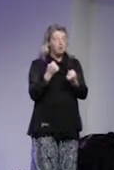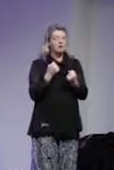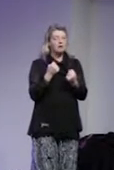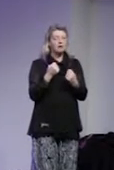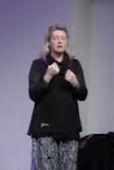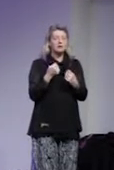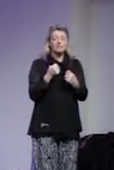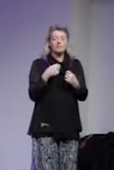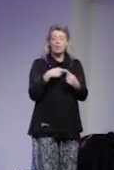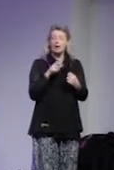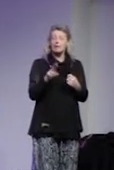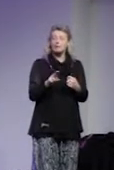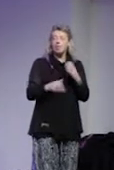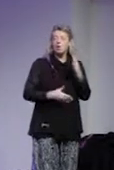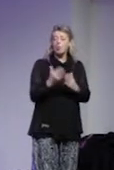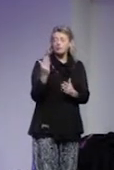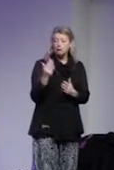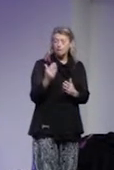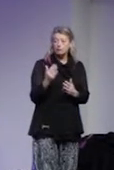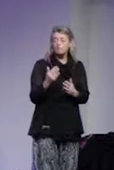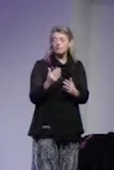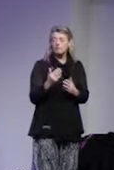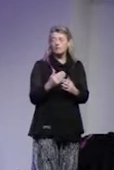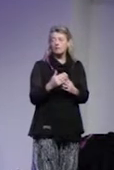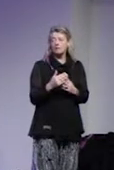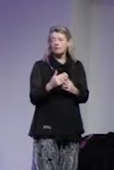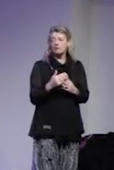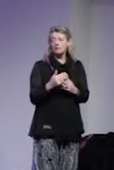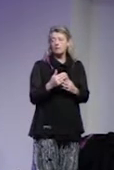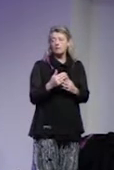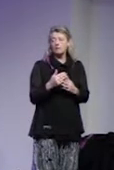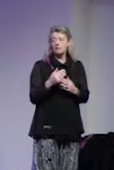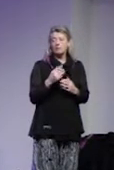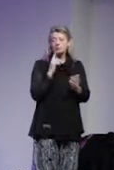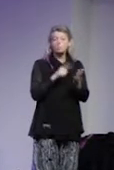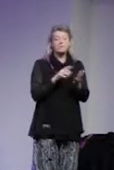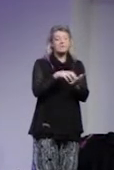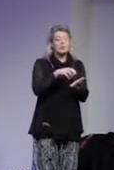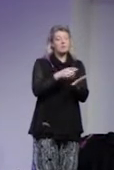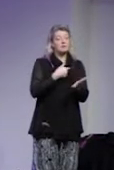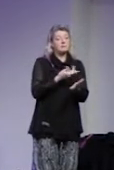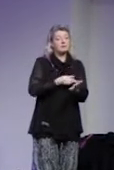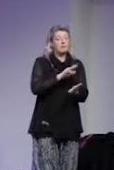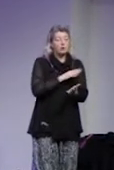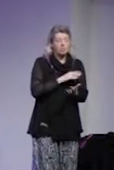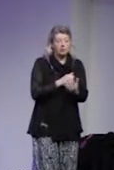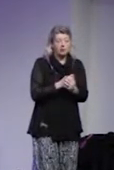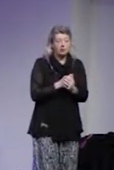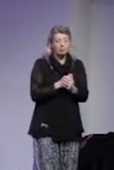väldigt avgörande för det samhälle vi vill se och även